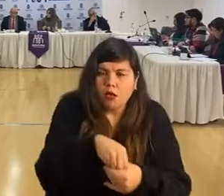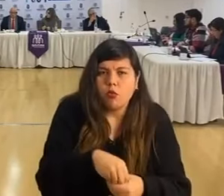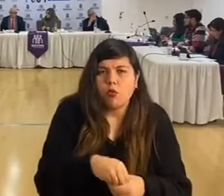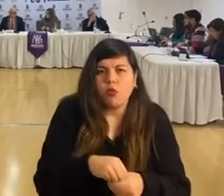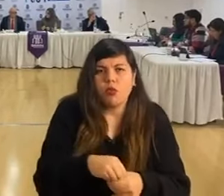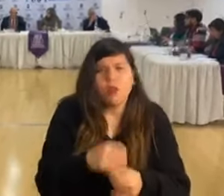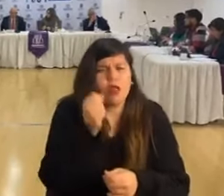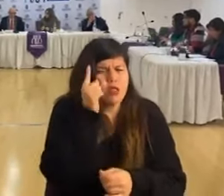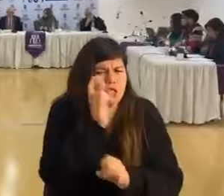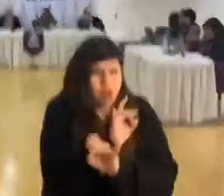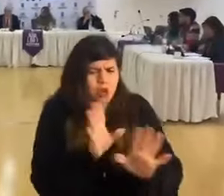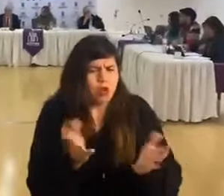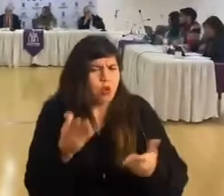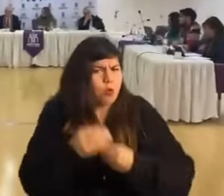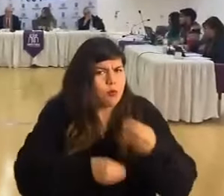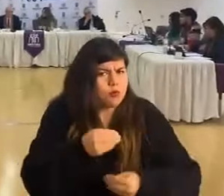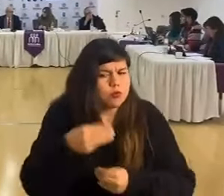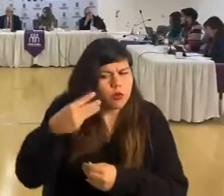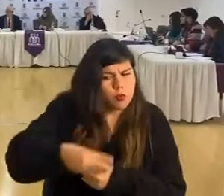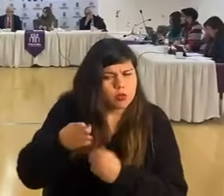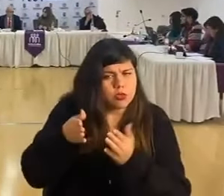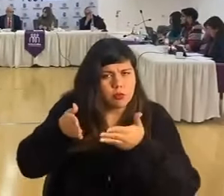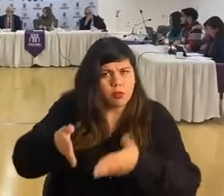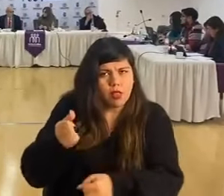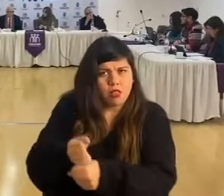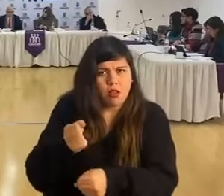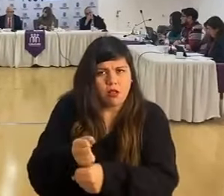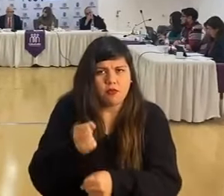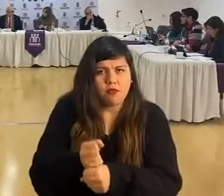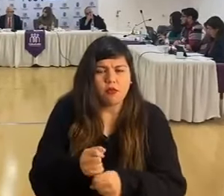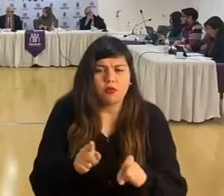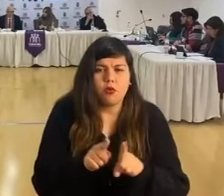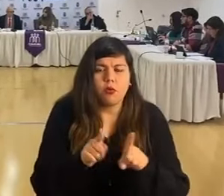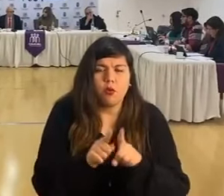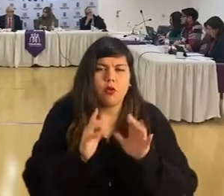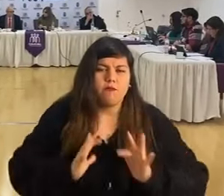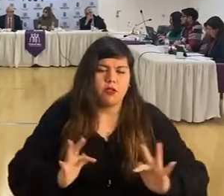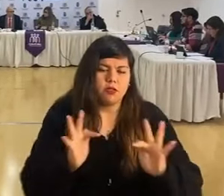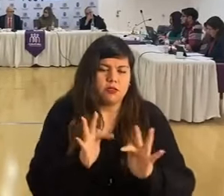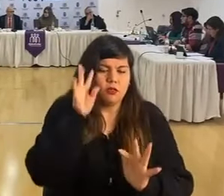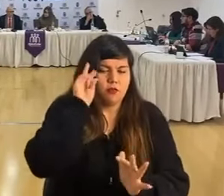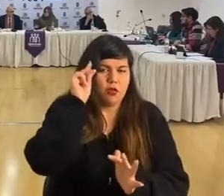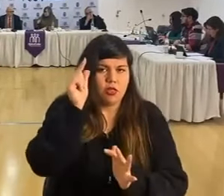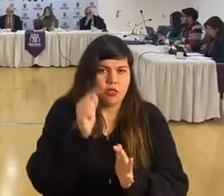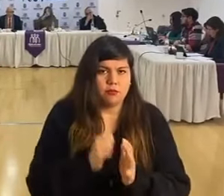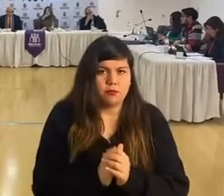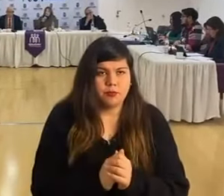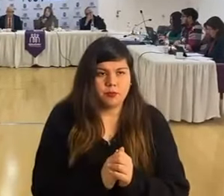comprenden cómo funciona el municipio. Así que felicito la iniciativa.